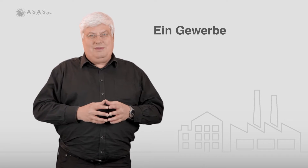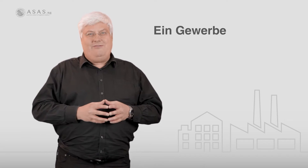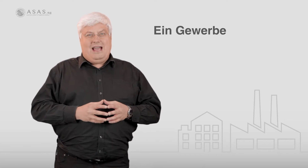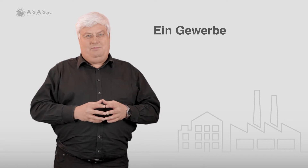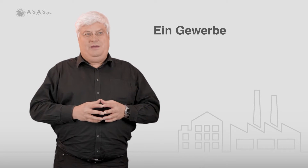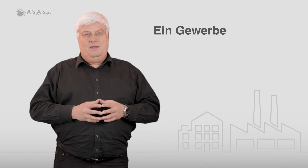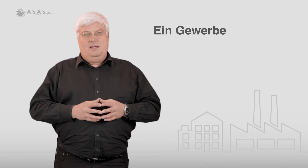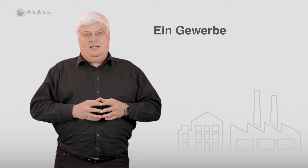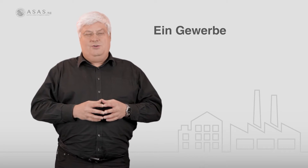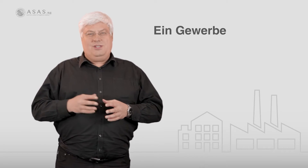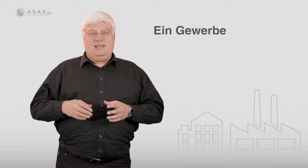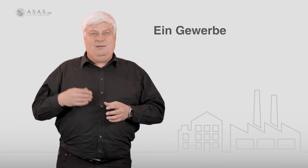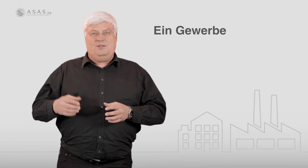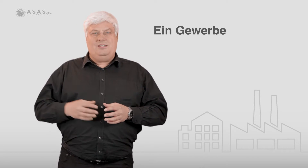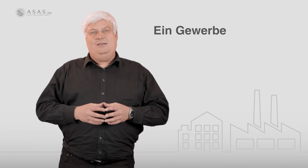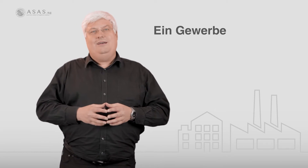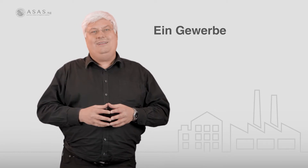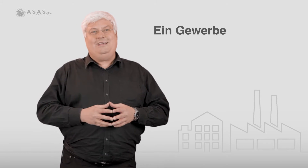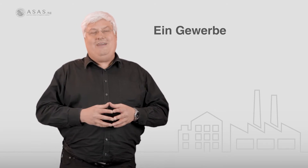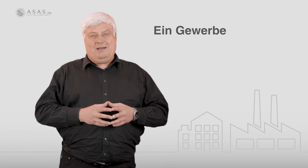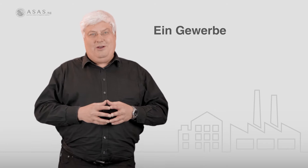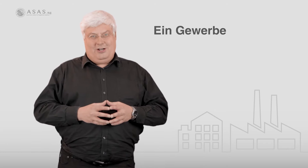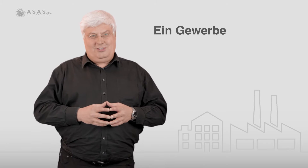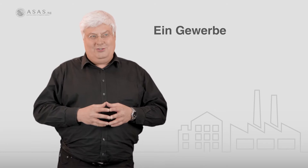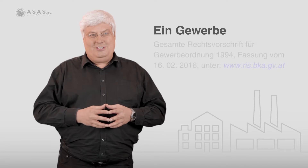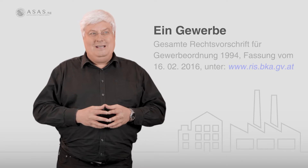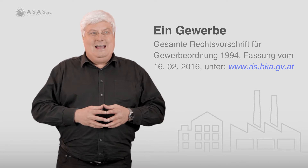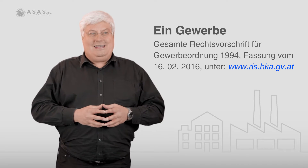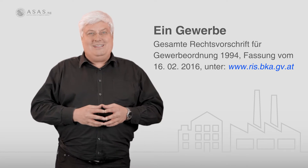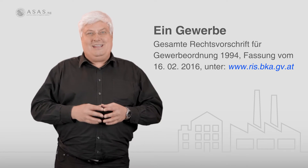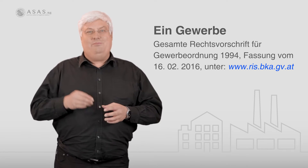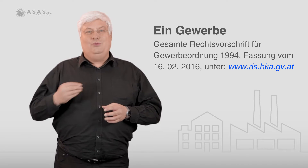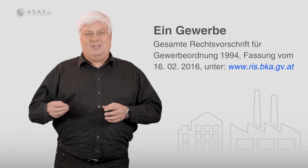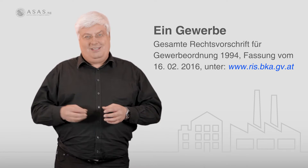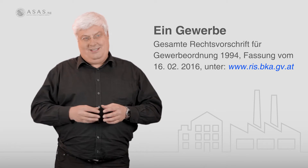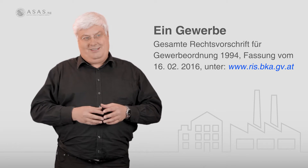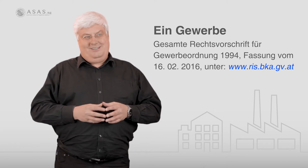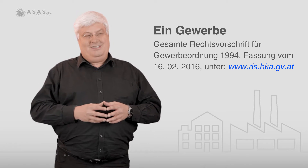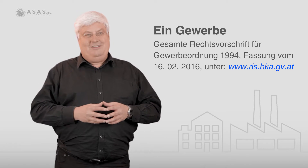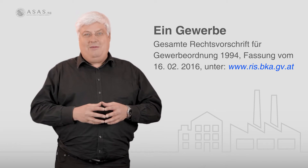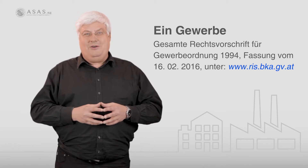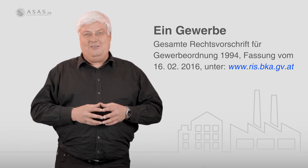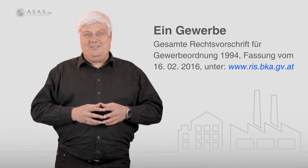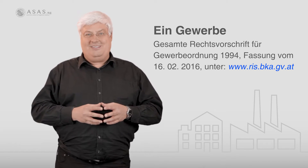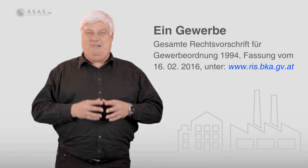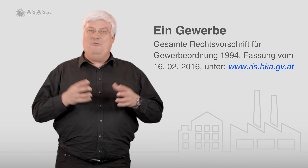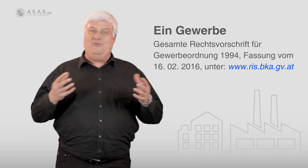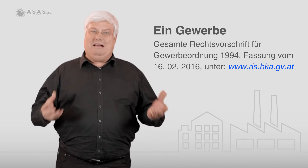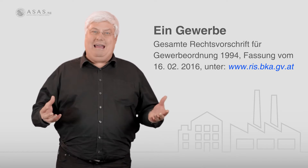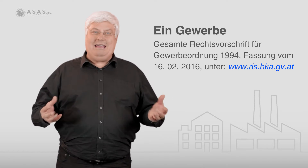Gewerbe? In Österreich gibt es hier die Gewerbeordnung, das ist ein Bundesgesetz. Diese Gewerbeordnung ist sehr umfangreich,